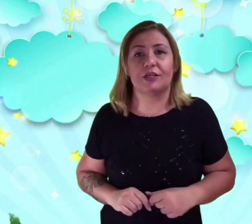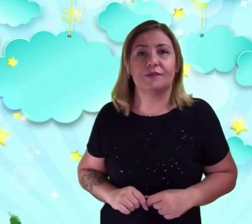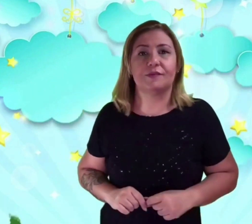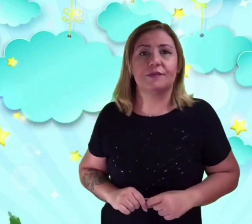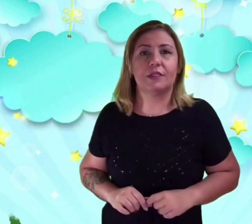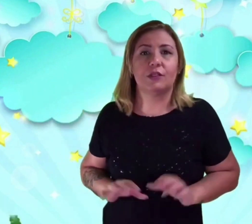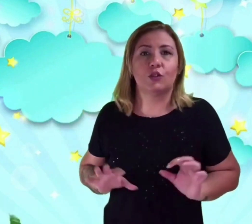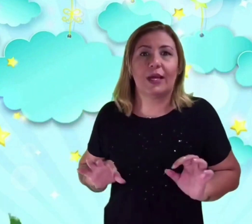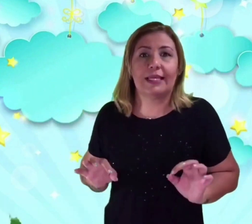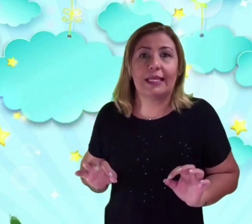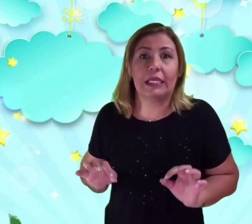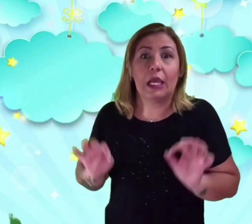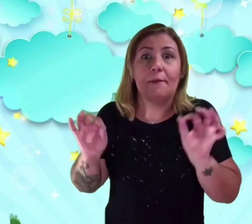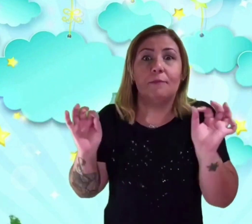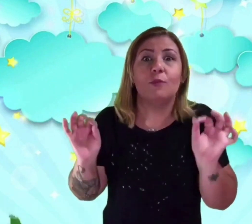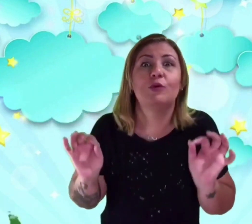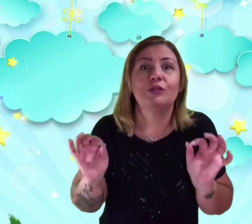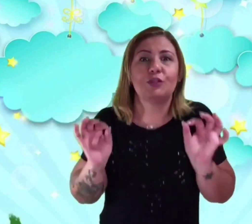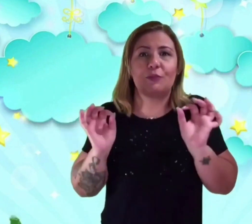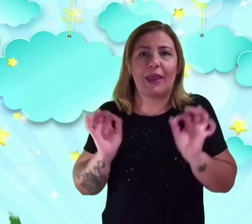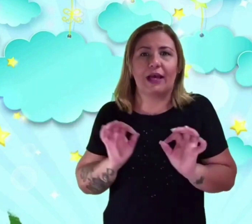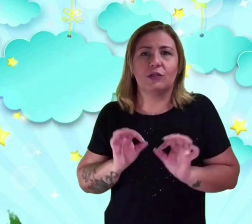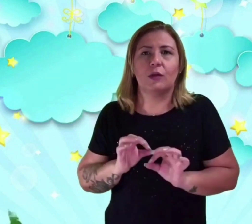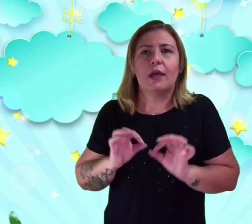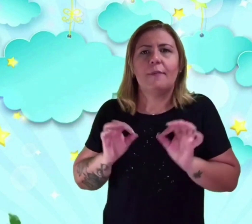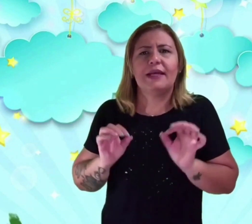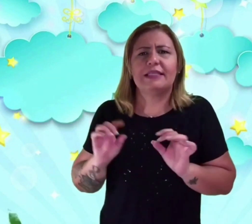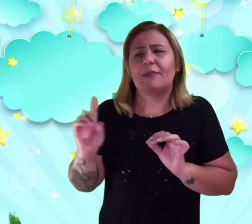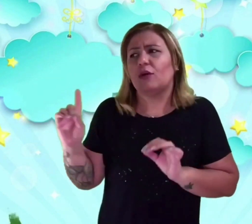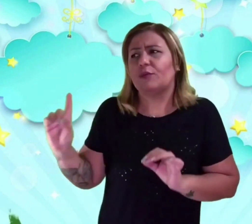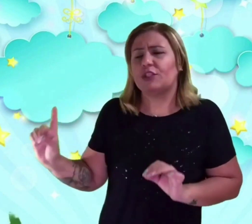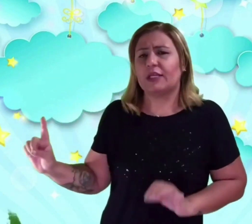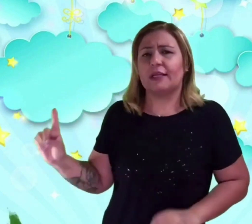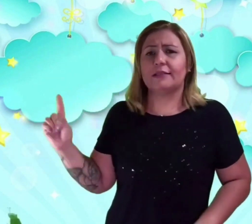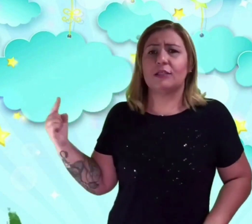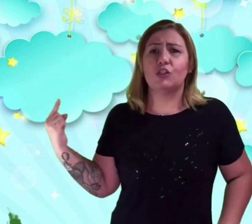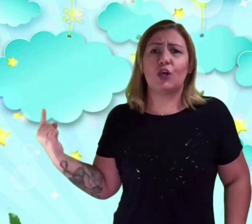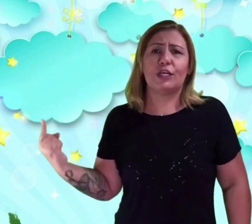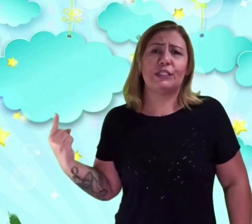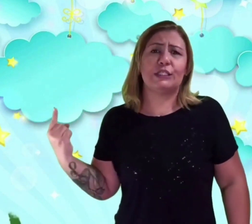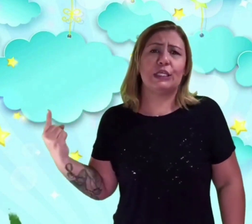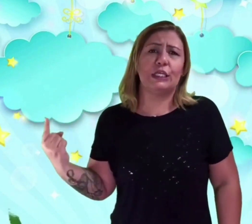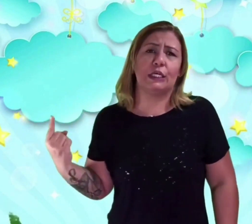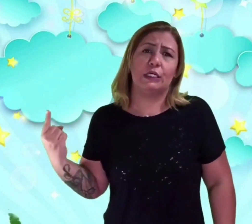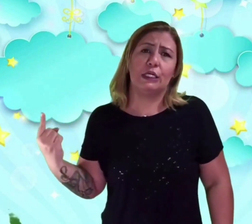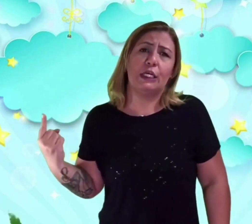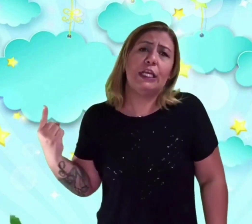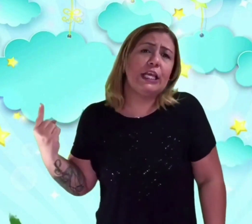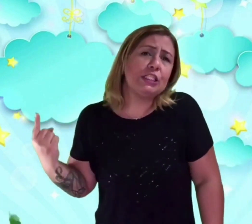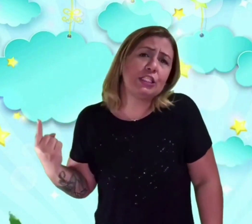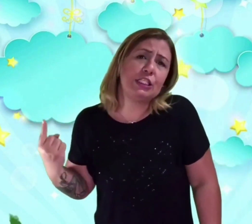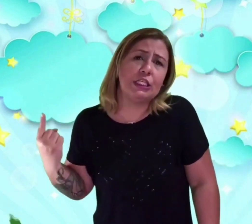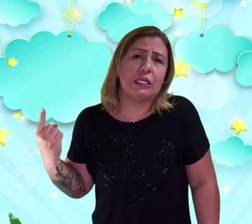Joaquim, muito esperto, percebe que uma estrela está sozinha e quietinha.